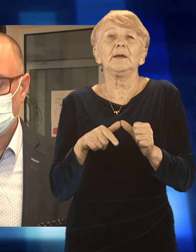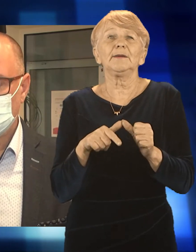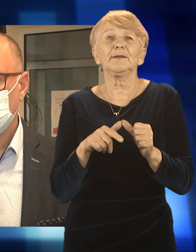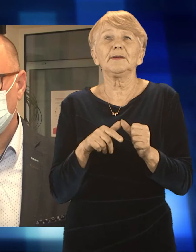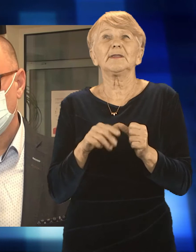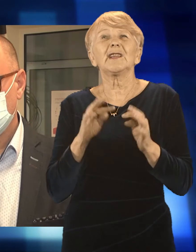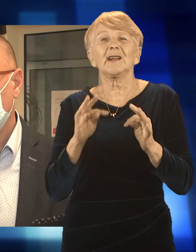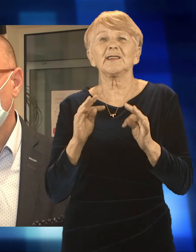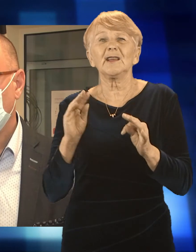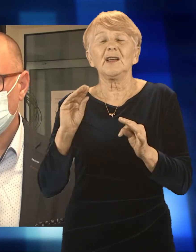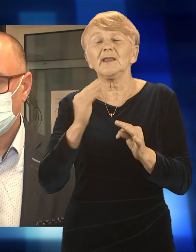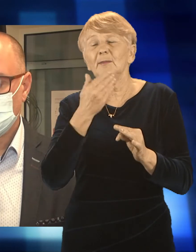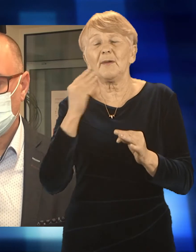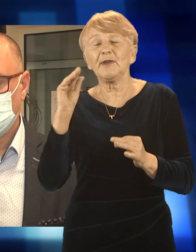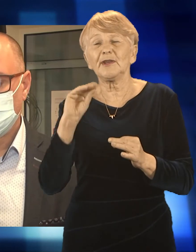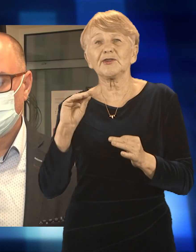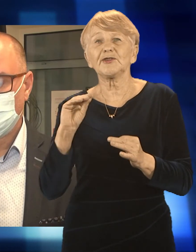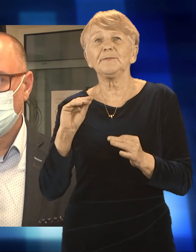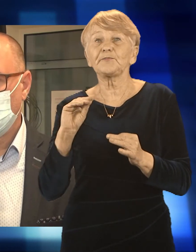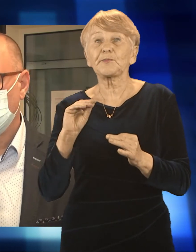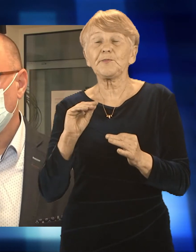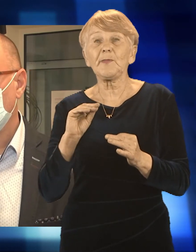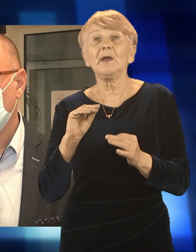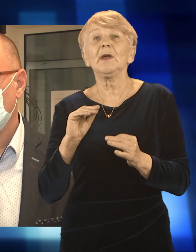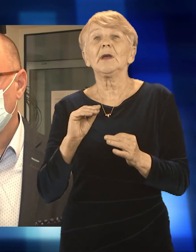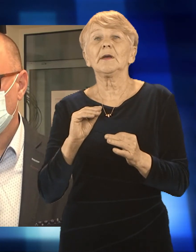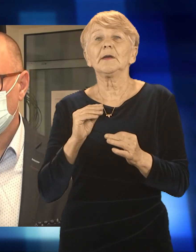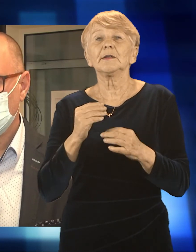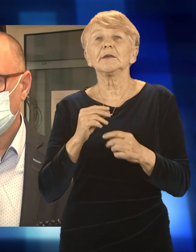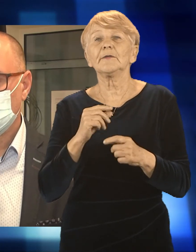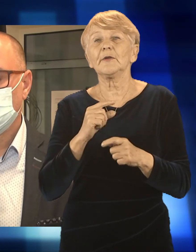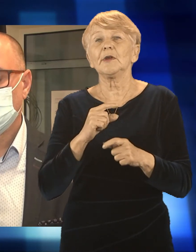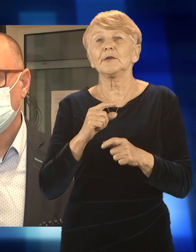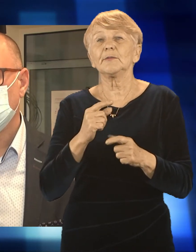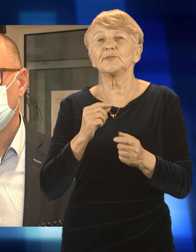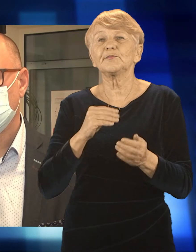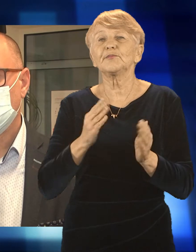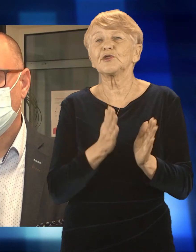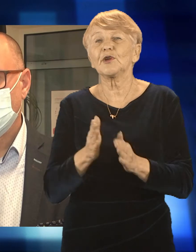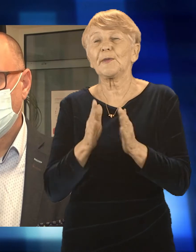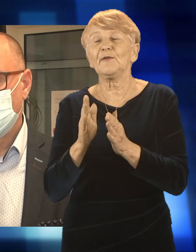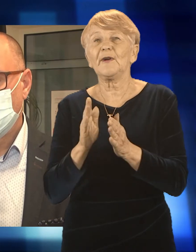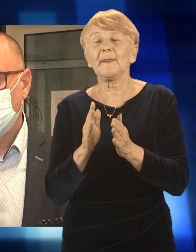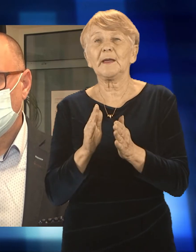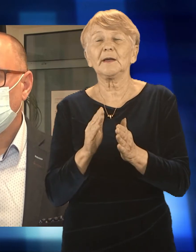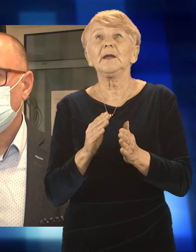jeszcze za listopad, za grudzień, gdyby się okazało, że jest jakaś firma, jeśli chodzi o